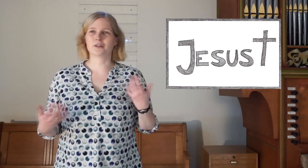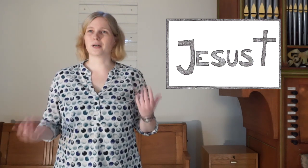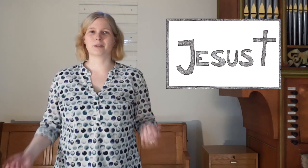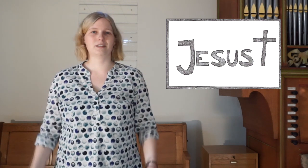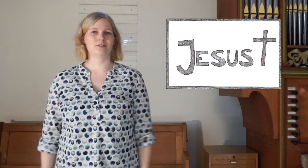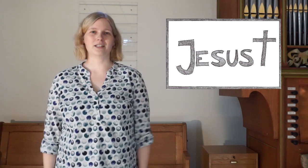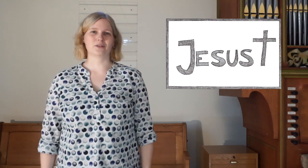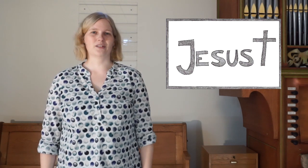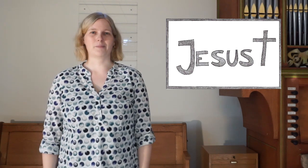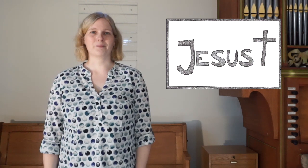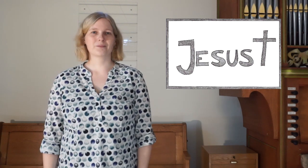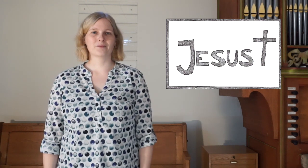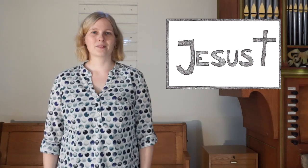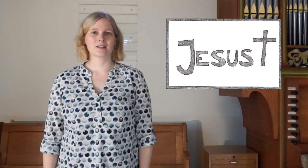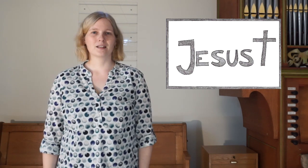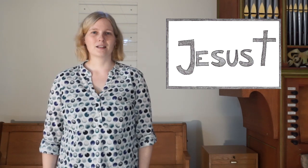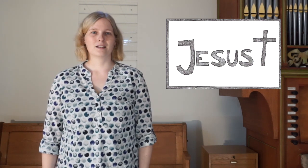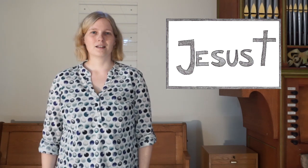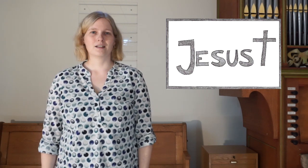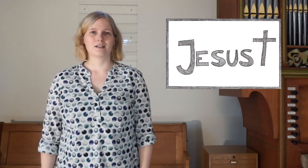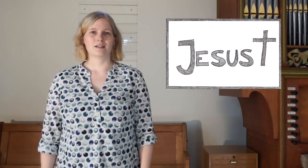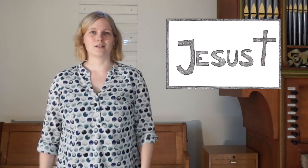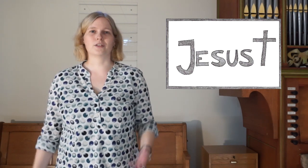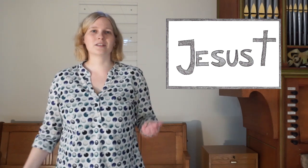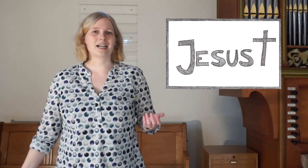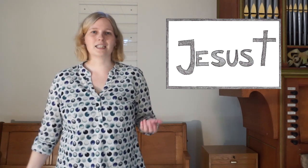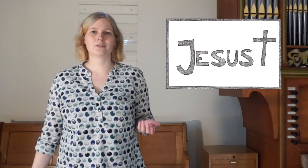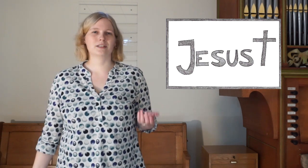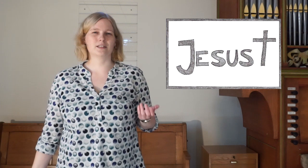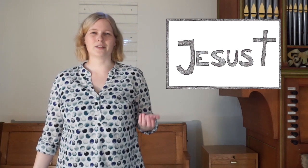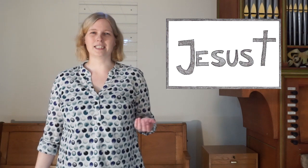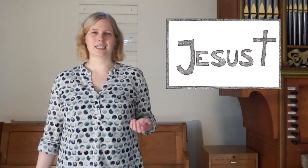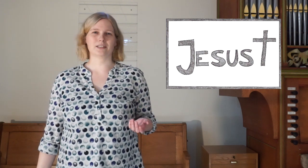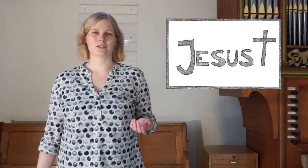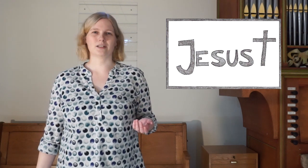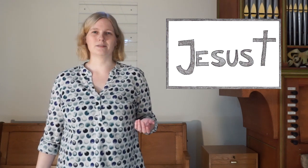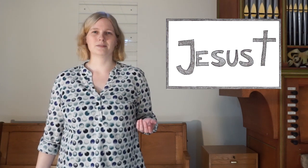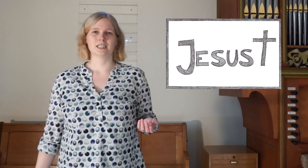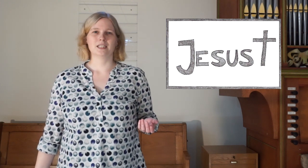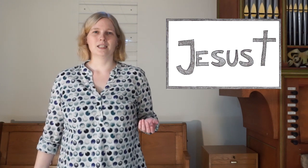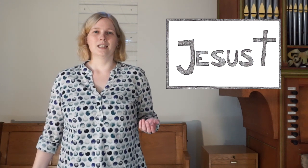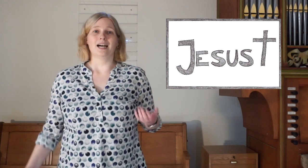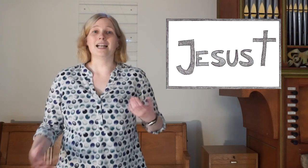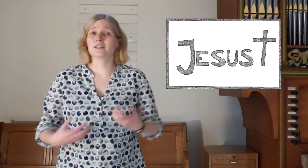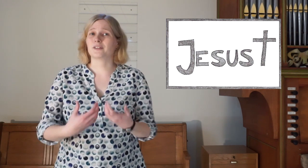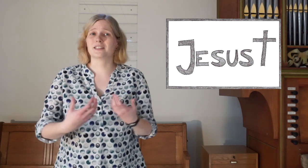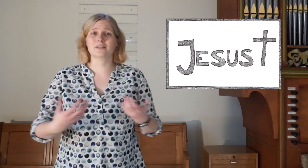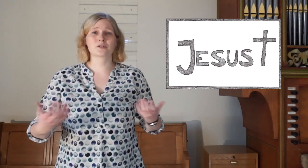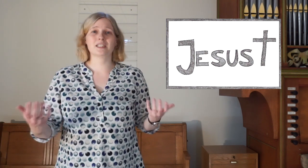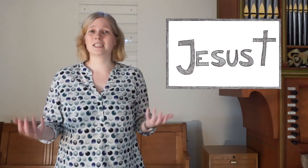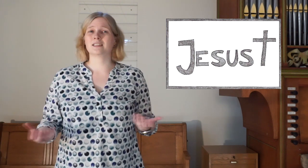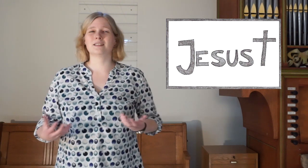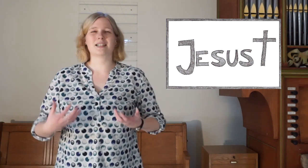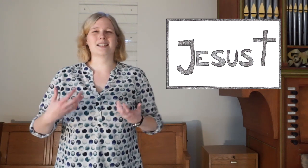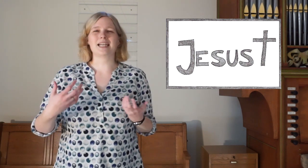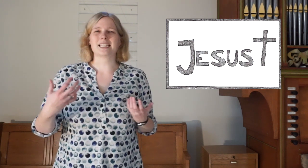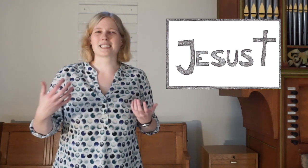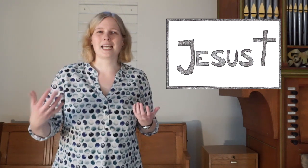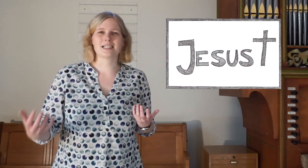Jünger bricht die Welt zusammen. Sie wissen gar nicht, wie es jetzt weitergehen soll. Alles, was Jesus ihnen in dieser Zeit erzählt